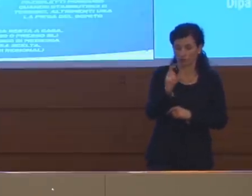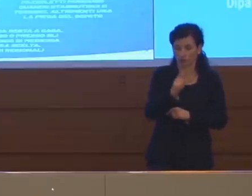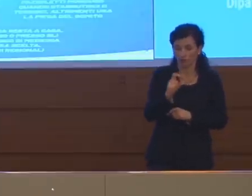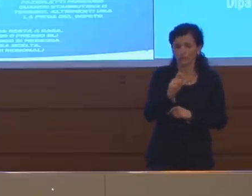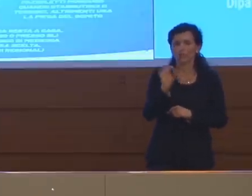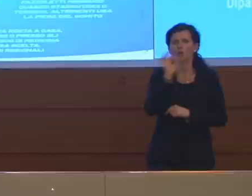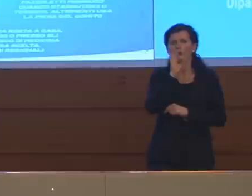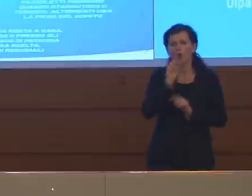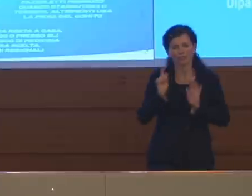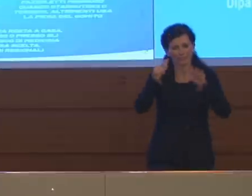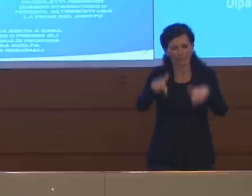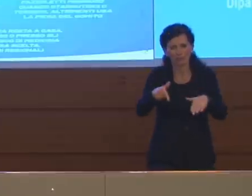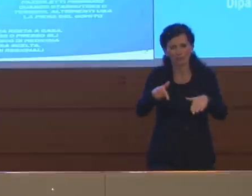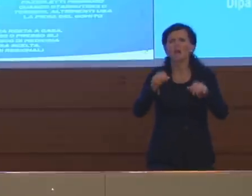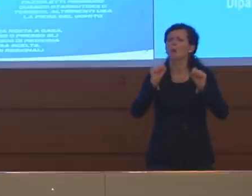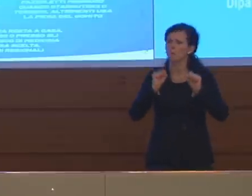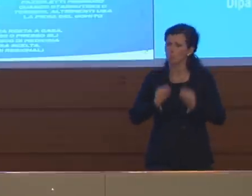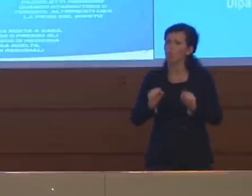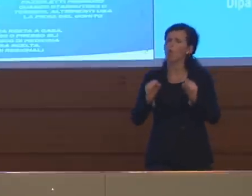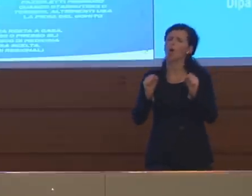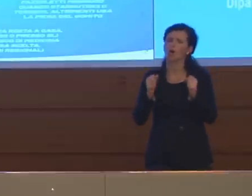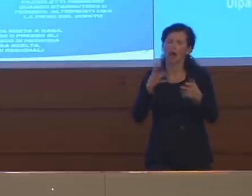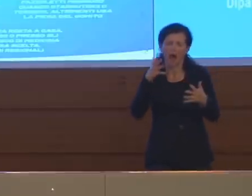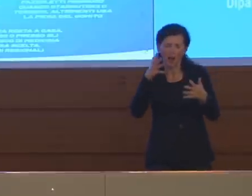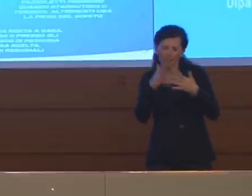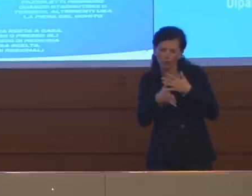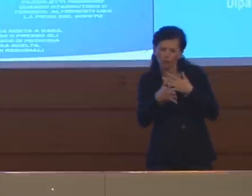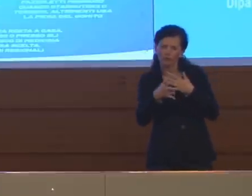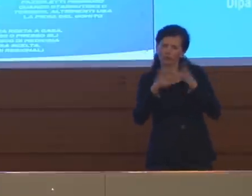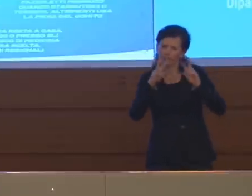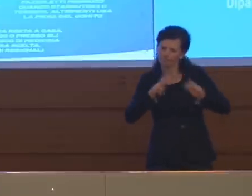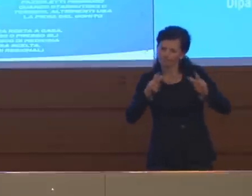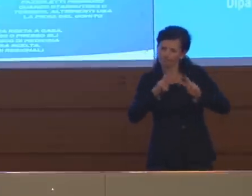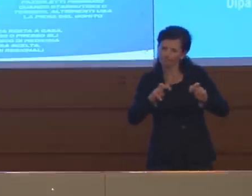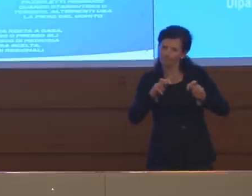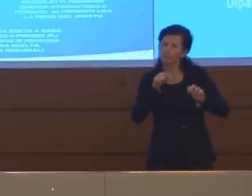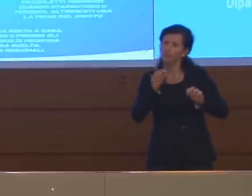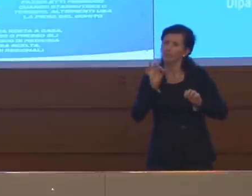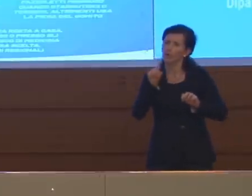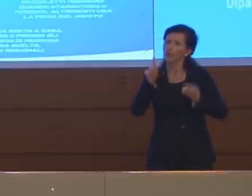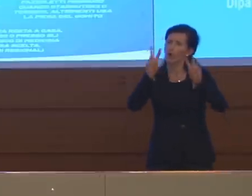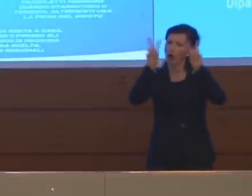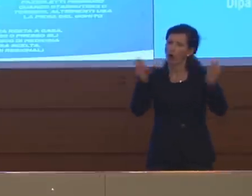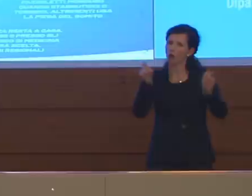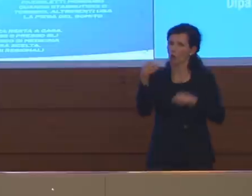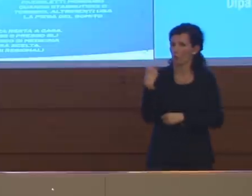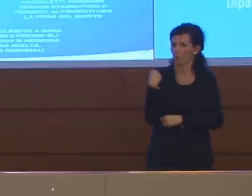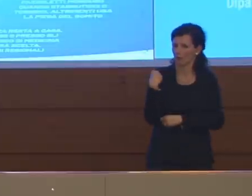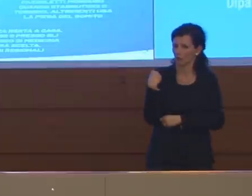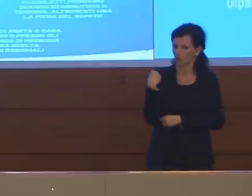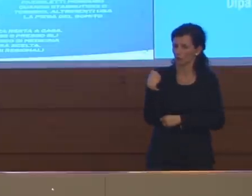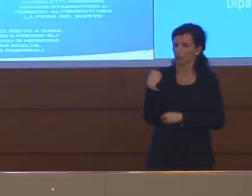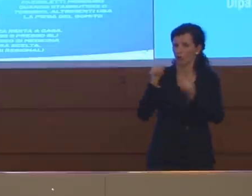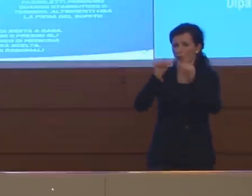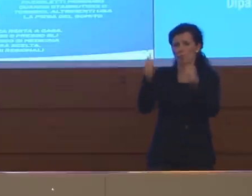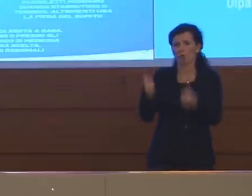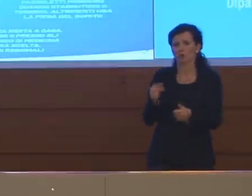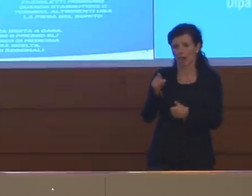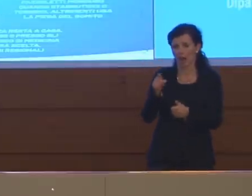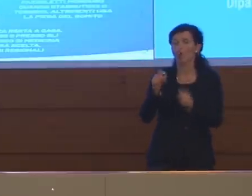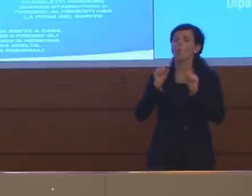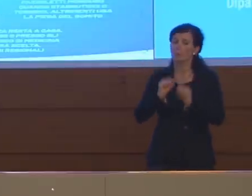approfondimento come spesso facciamo, dando una specifica proprio su questa tematica in modo che possa essere anche oggetto di